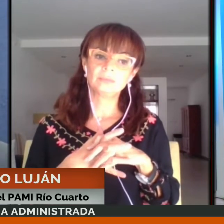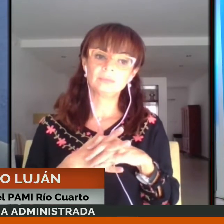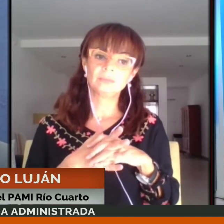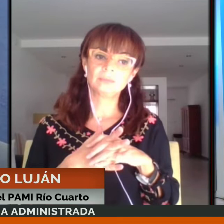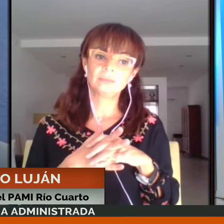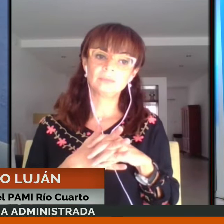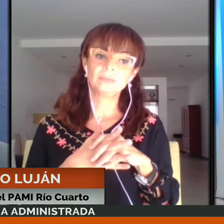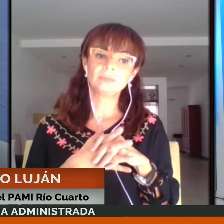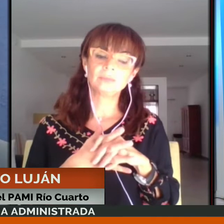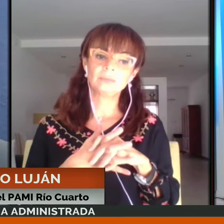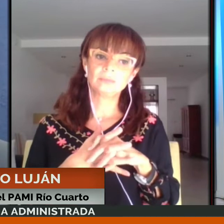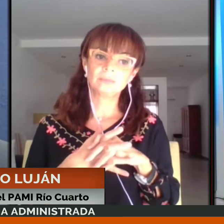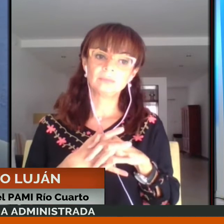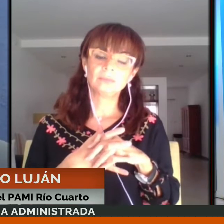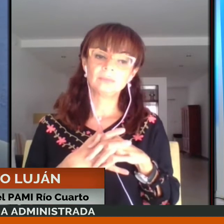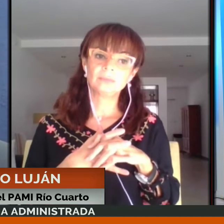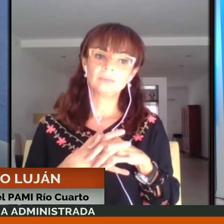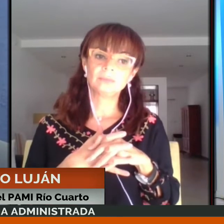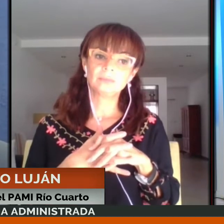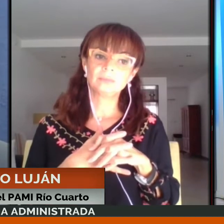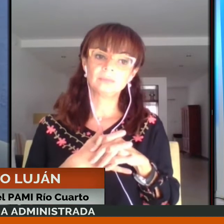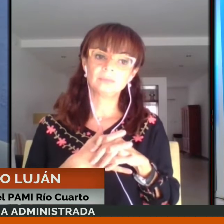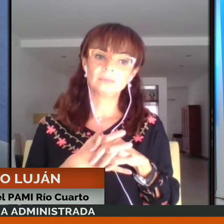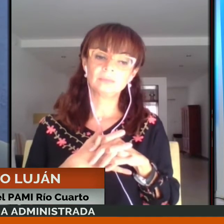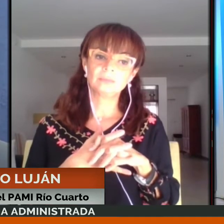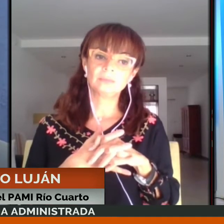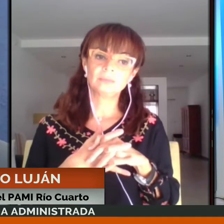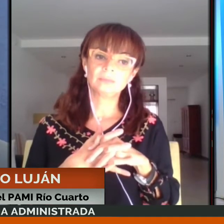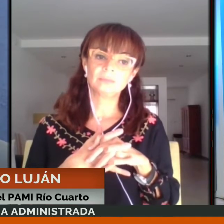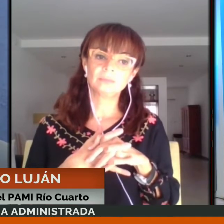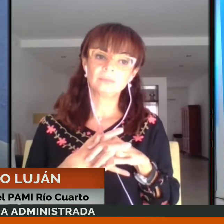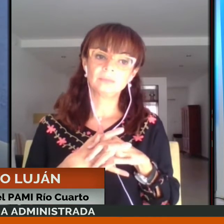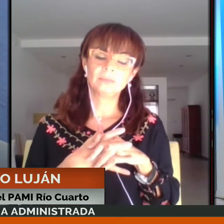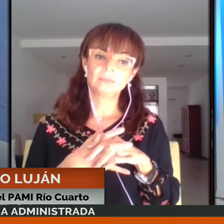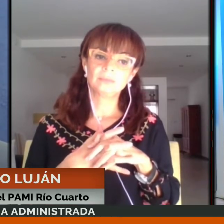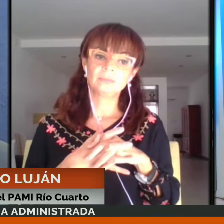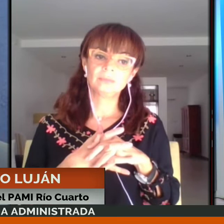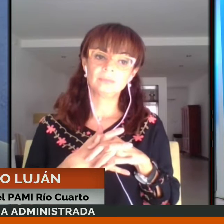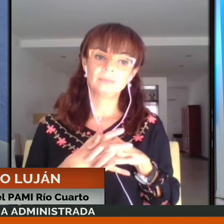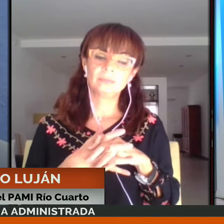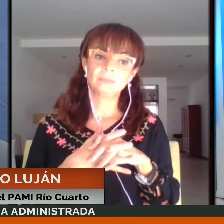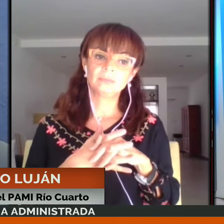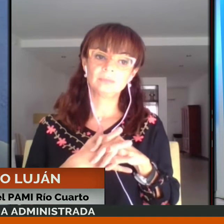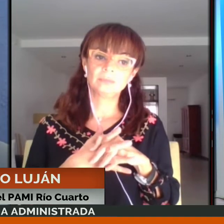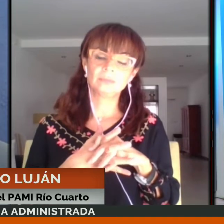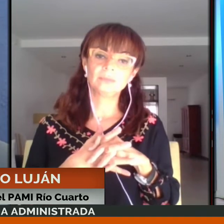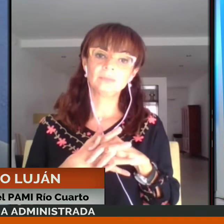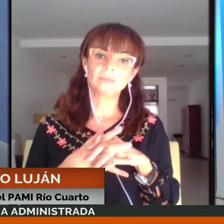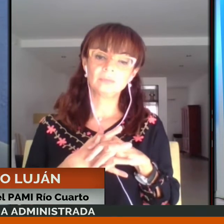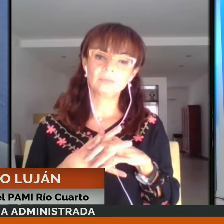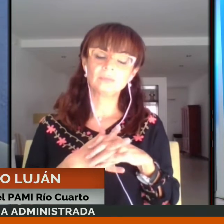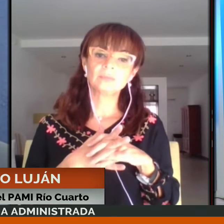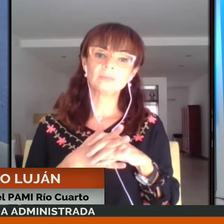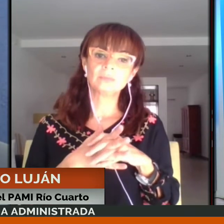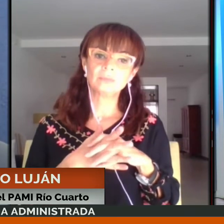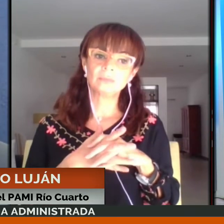situación de discapacidad, personas que están pasando por una discapacidad quizás transitoria y no permanente, pero que necesiten